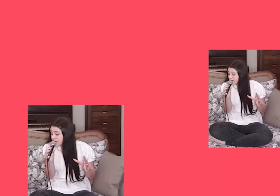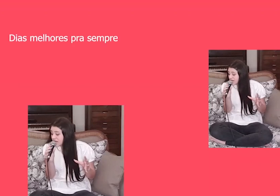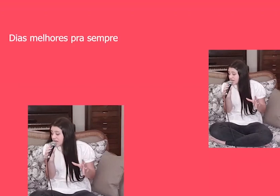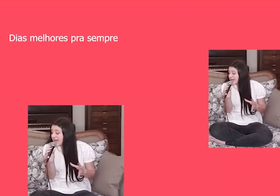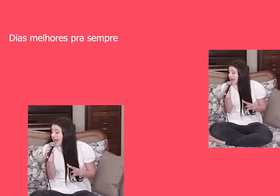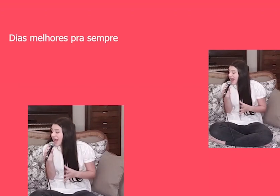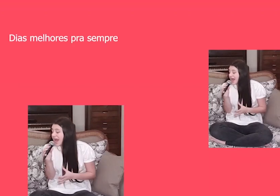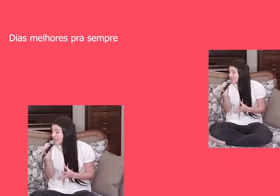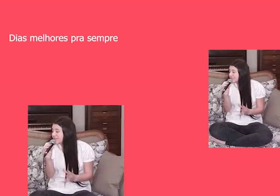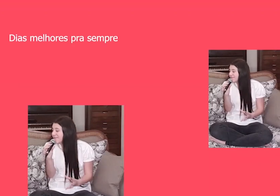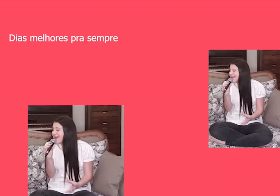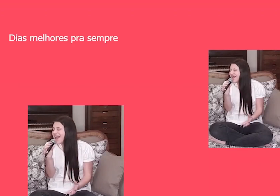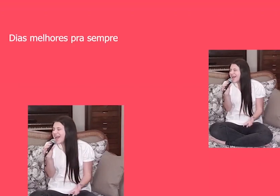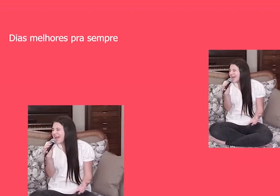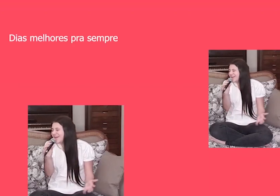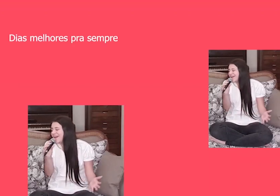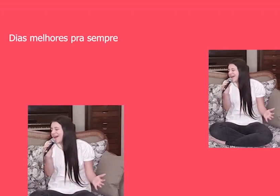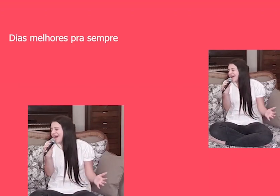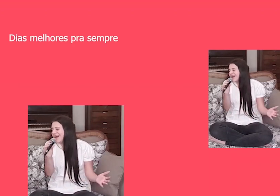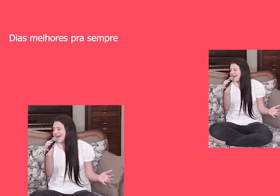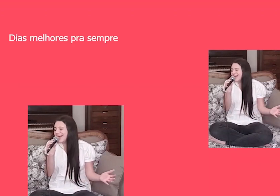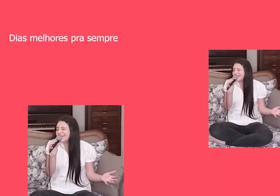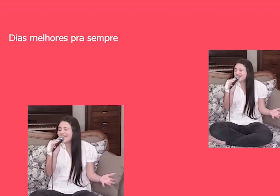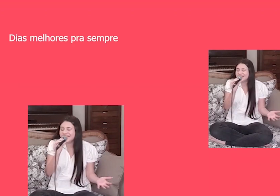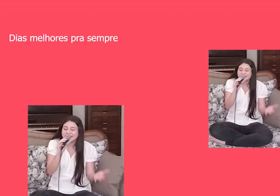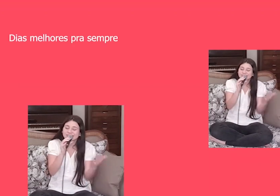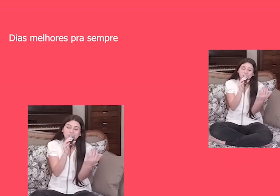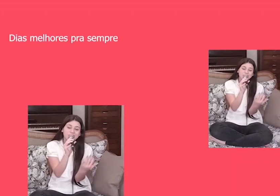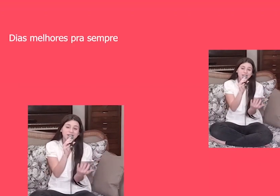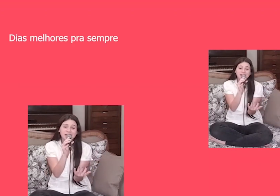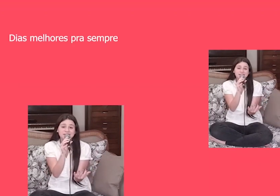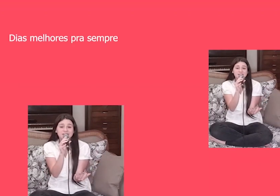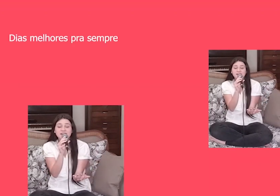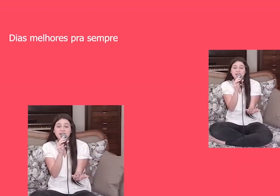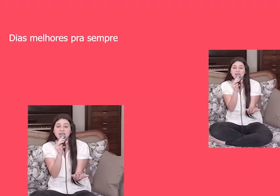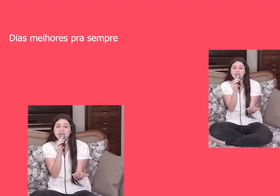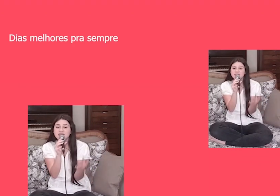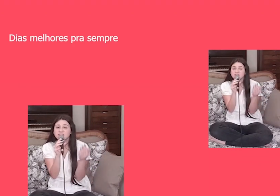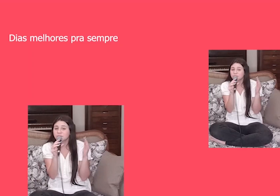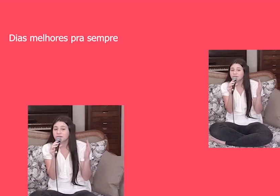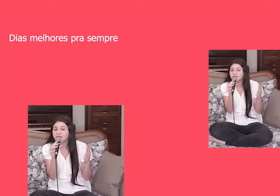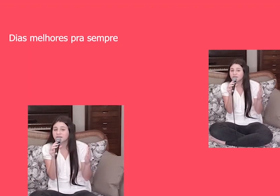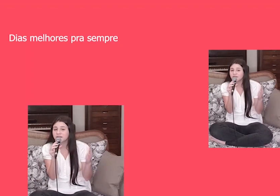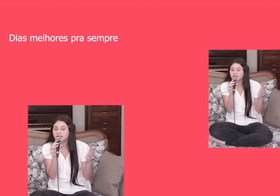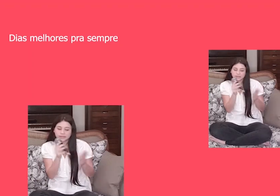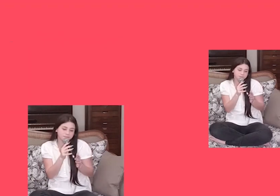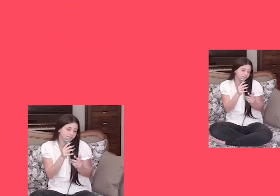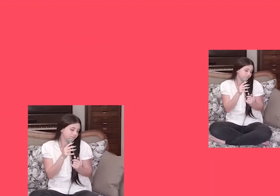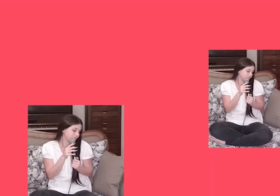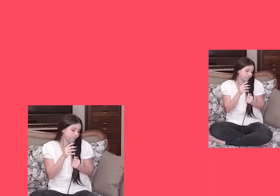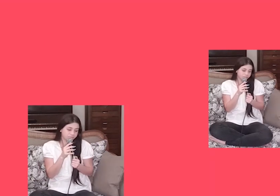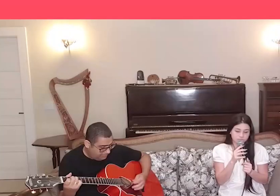Dias melhores para sempre